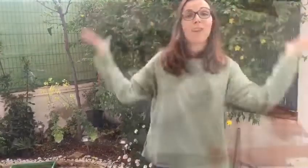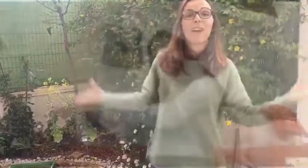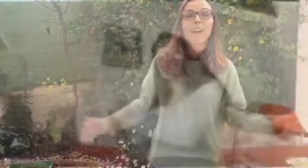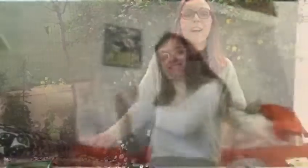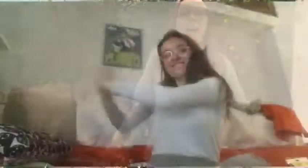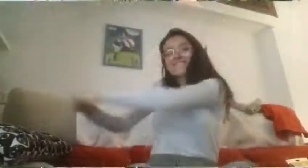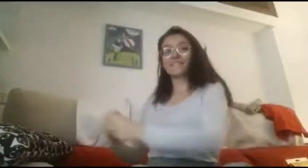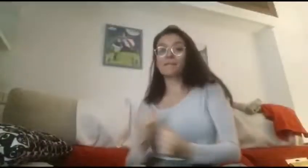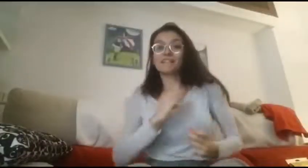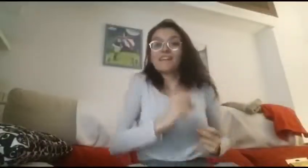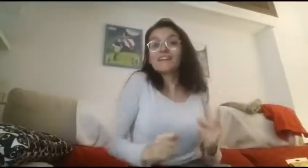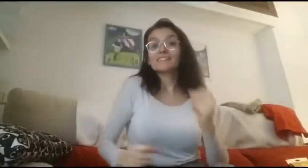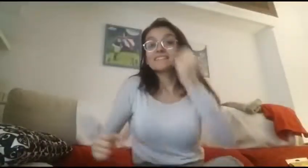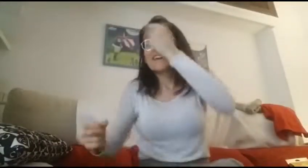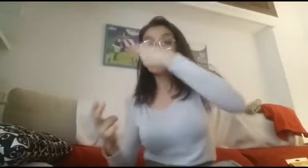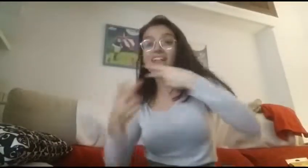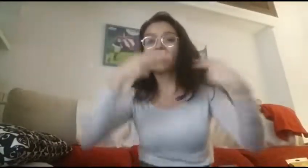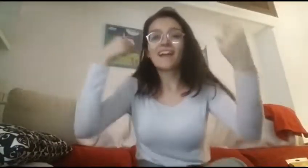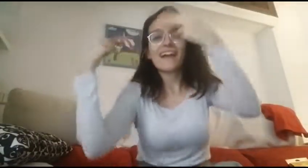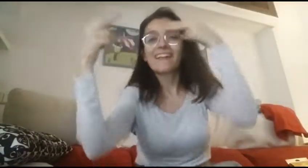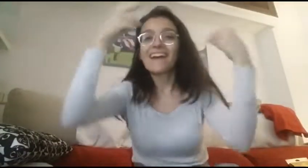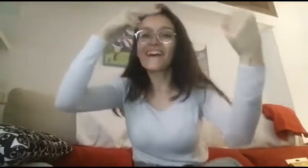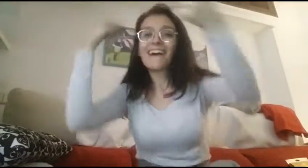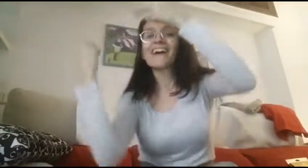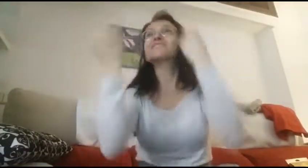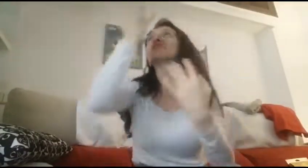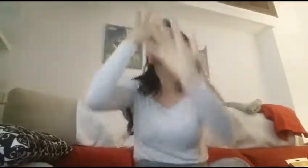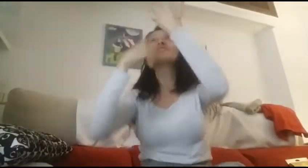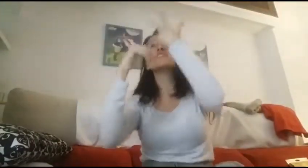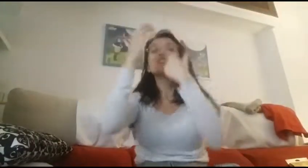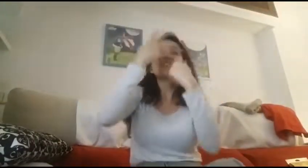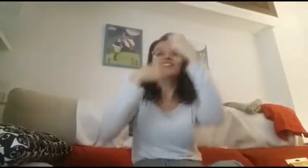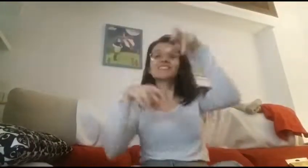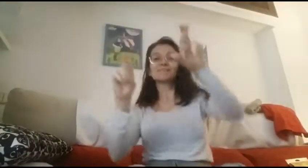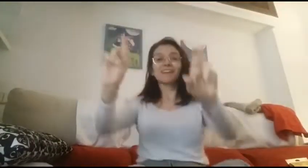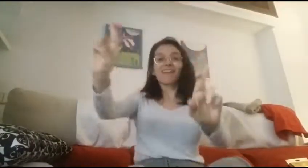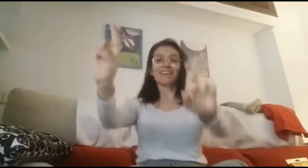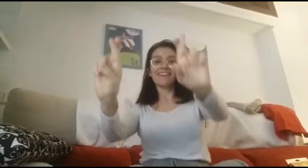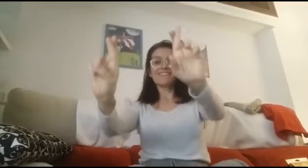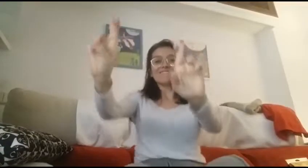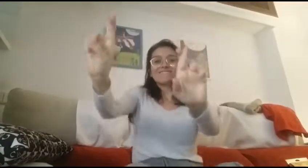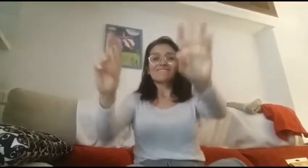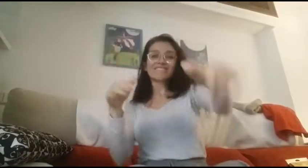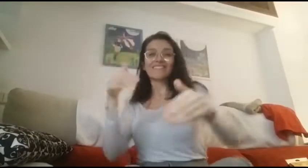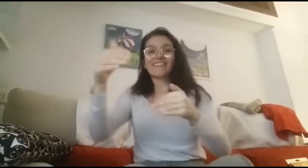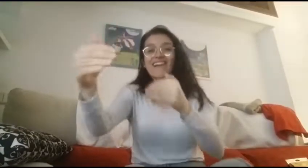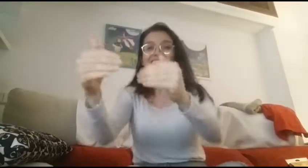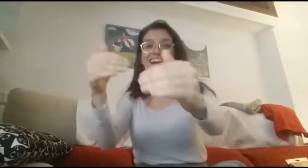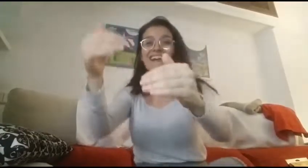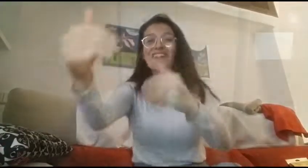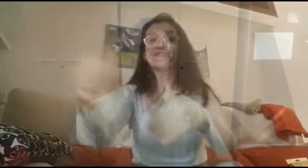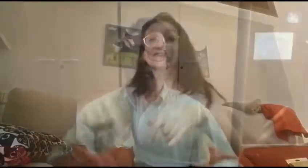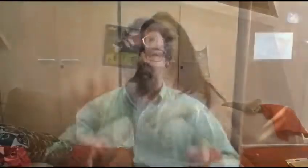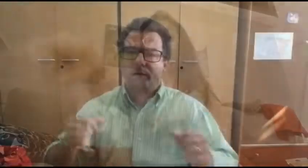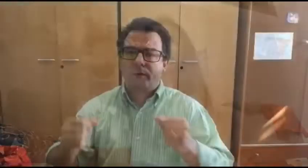Pintarse la cara, color esperanza Tentar al futuro